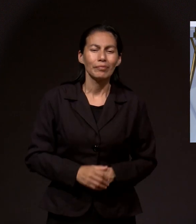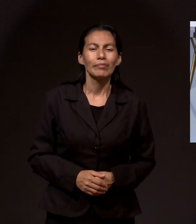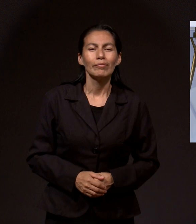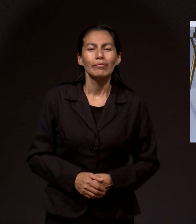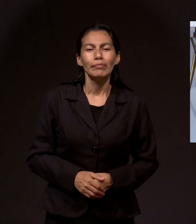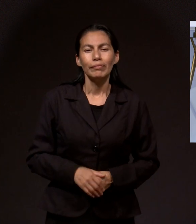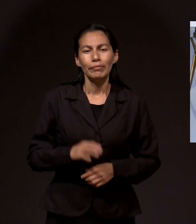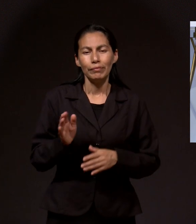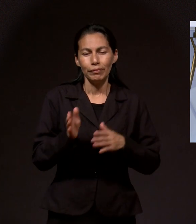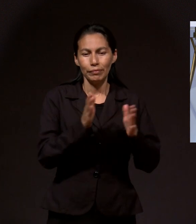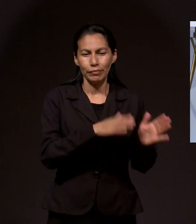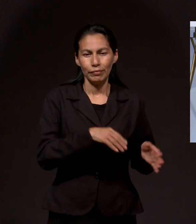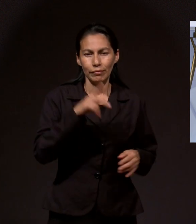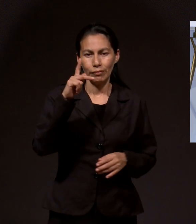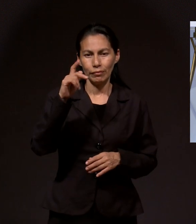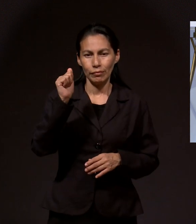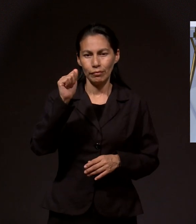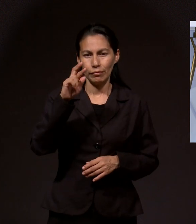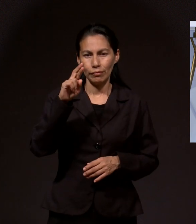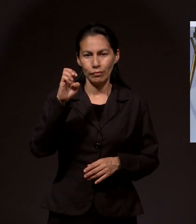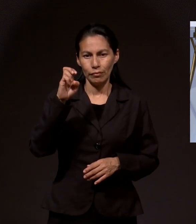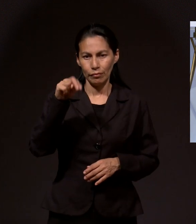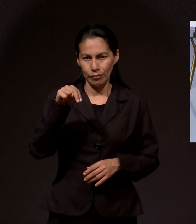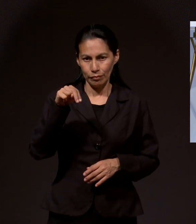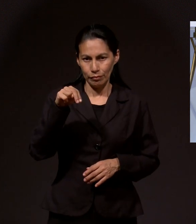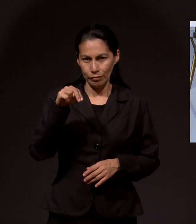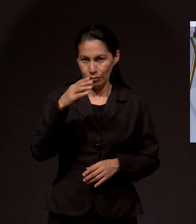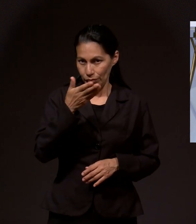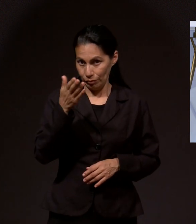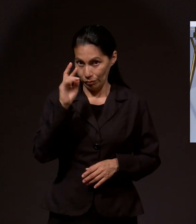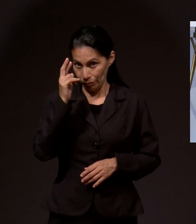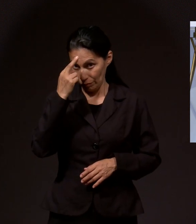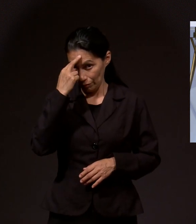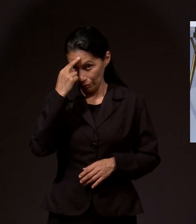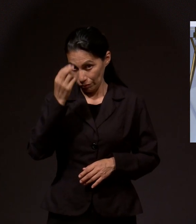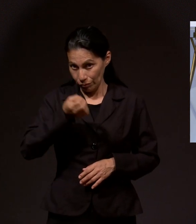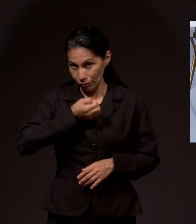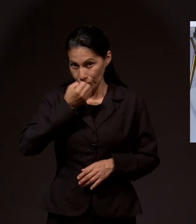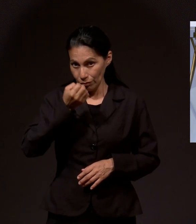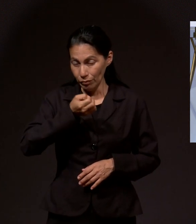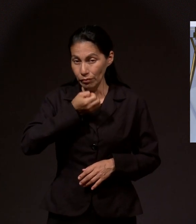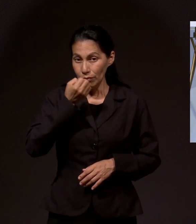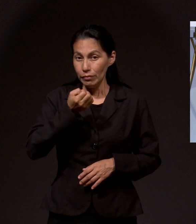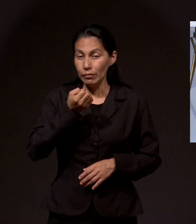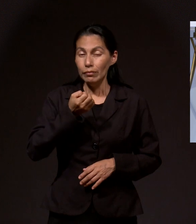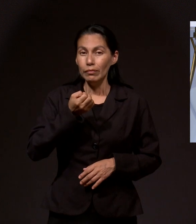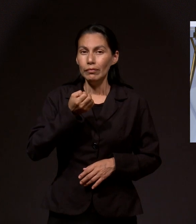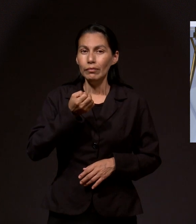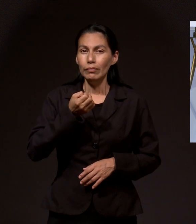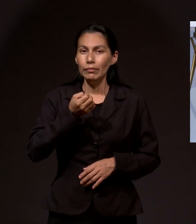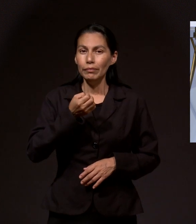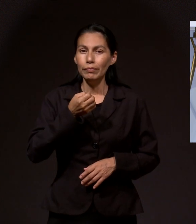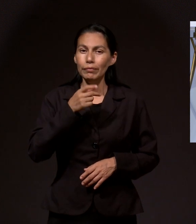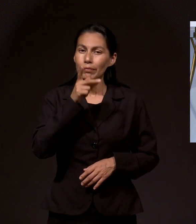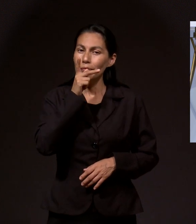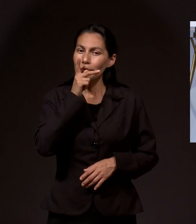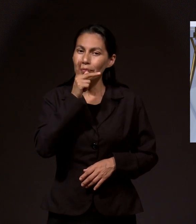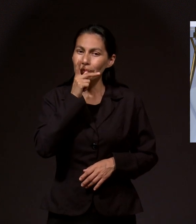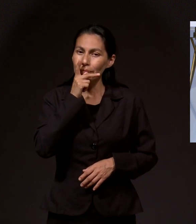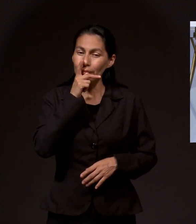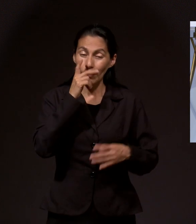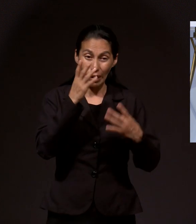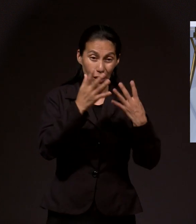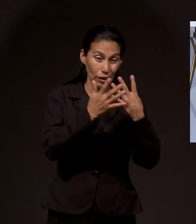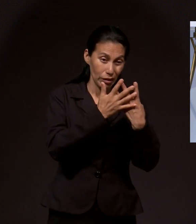Karen, ustedes recuerdan que hemos estado orando por Karen. Precisamente su papá fue colocado en la